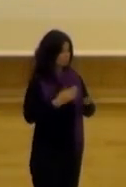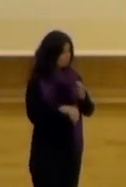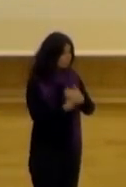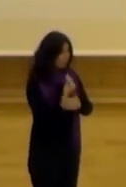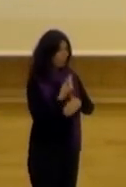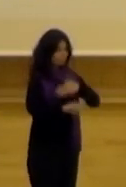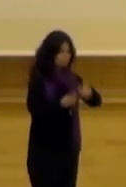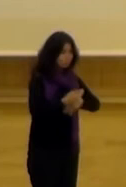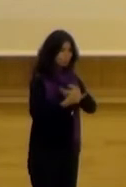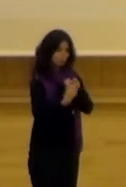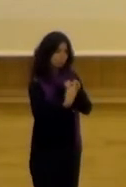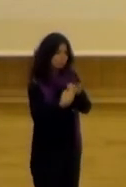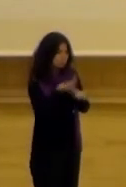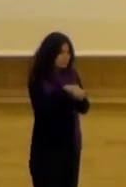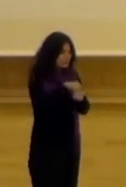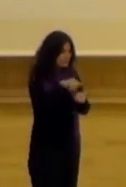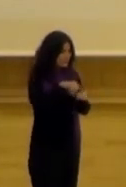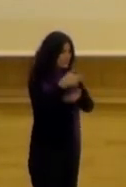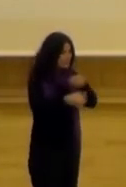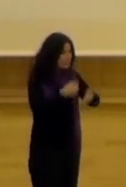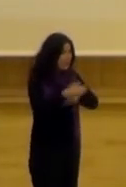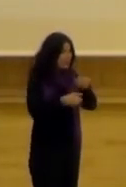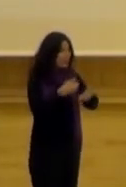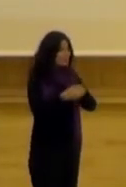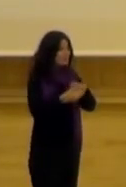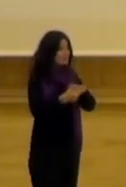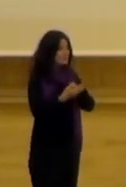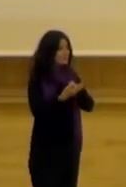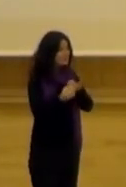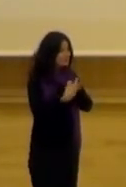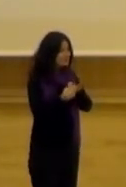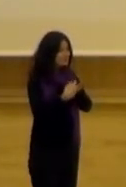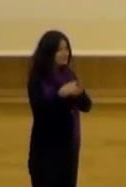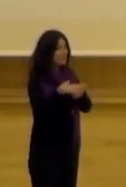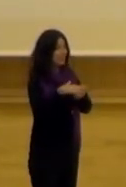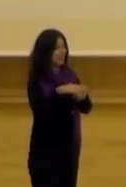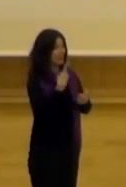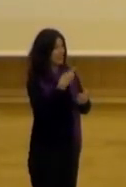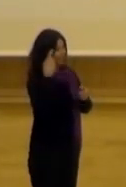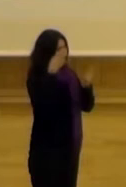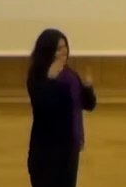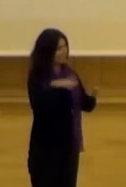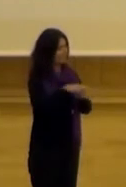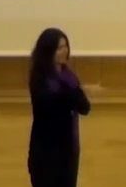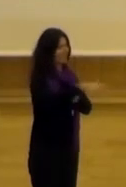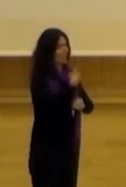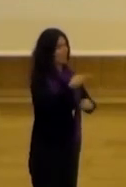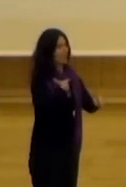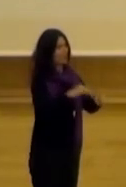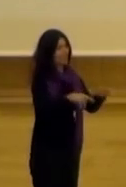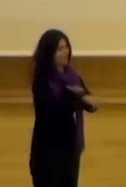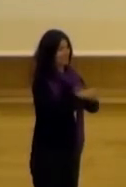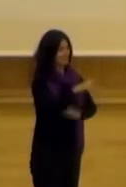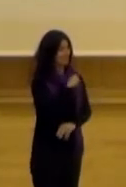nacen de los procesos participativos porque en ese proceso no participaba nadie con capacidad de influencia luego en la capacidad de ejecución